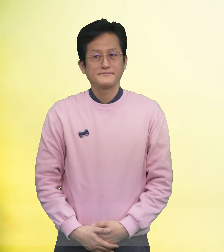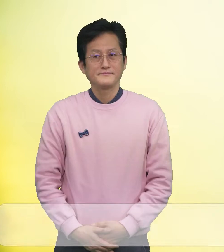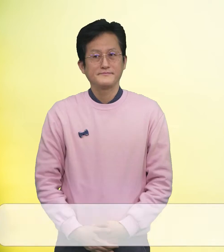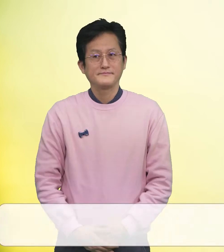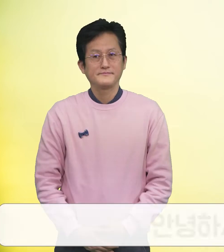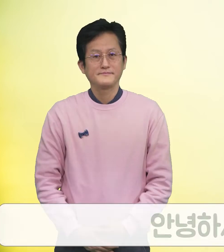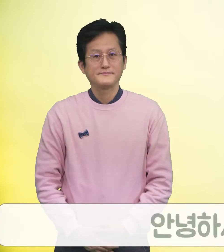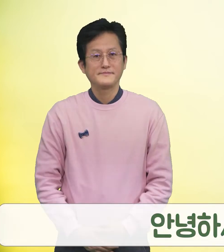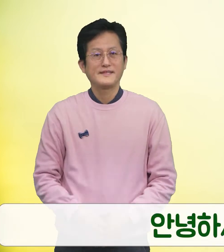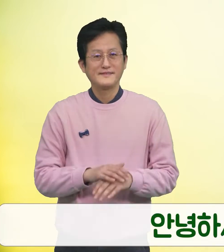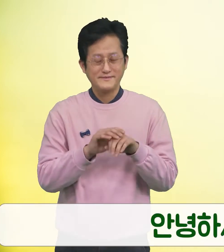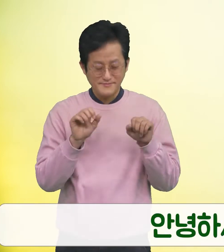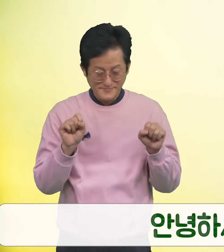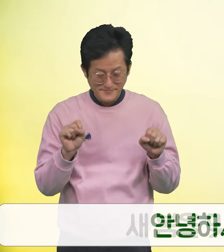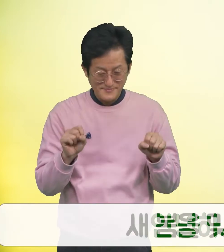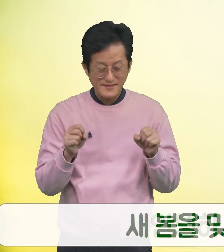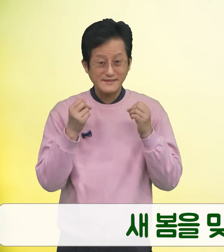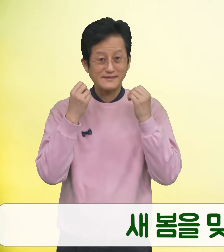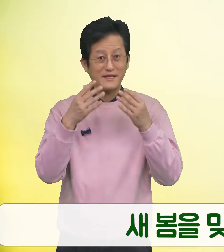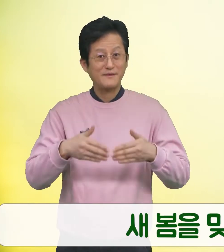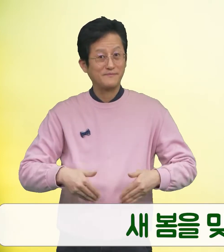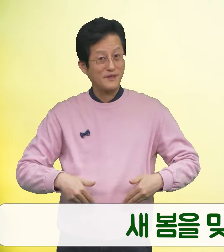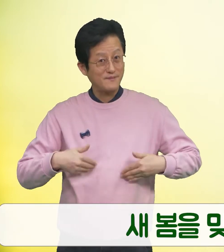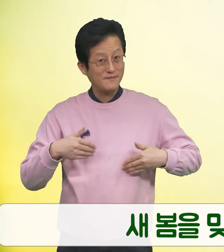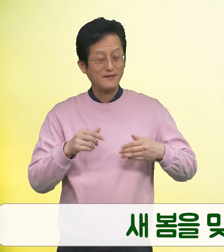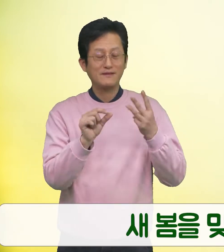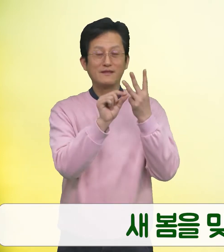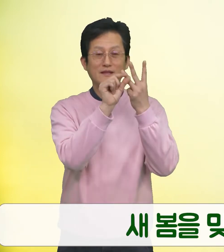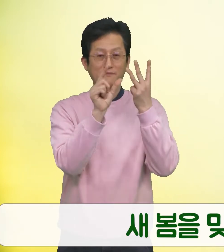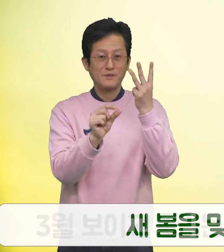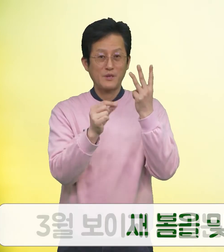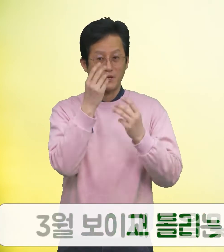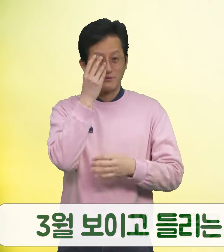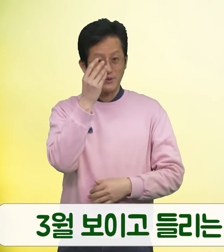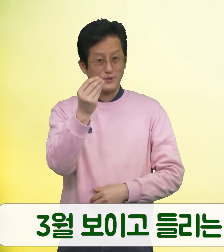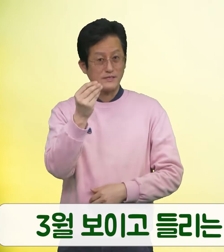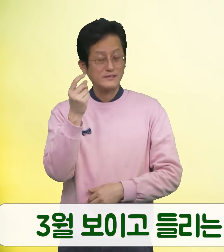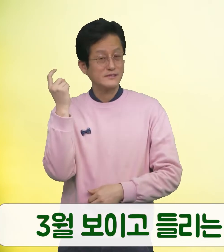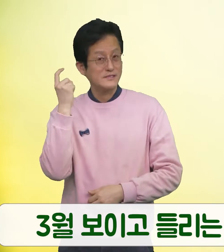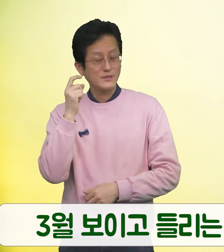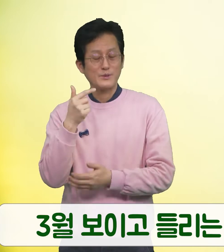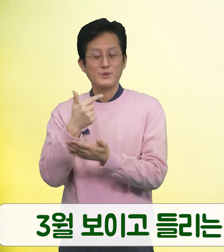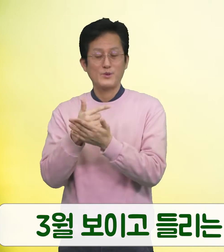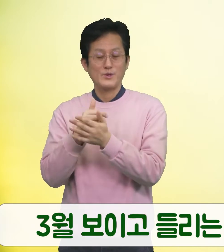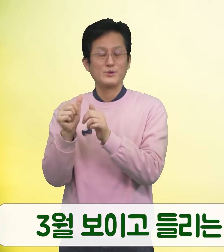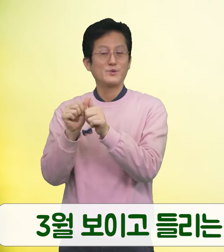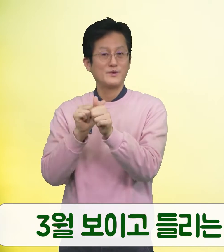안녕하세요. 새봄을 맞이하는 3월, 보이고 들리는 노원 소식입니다.